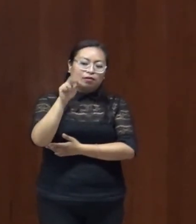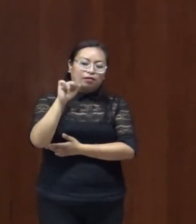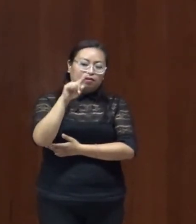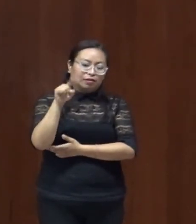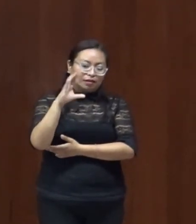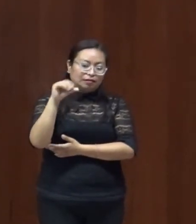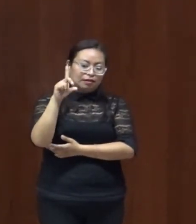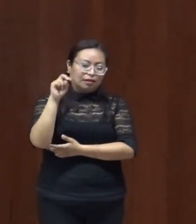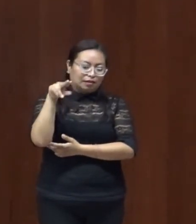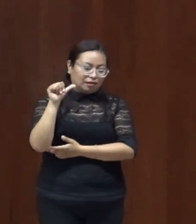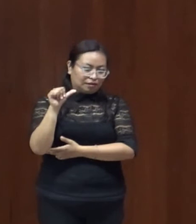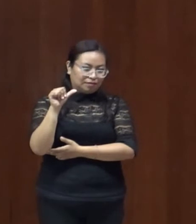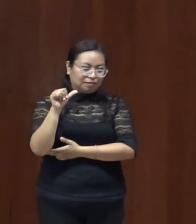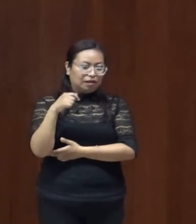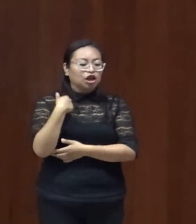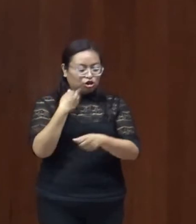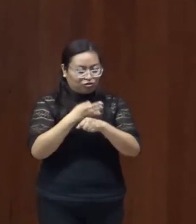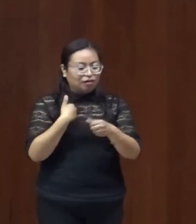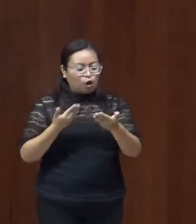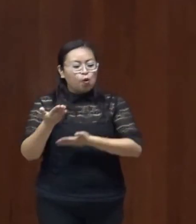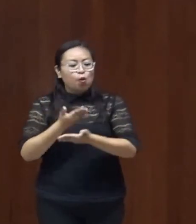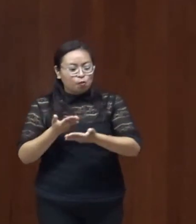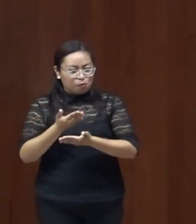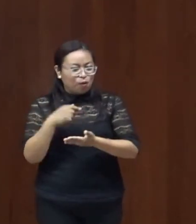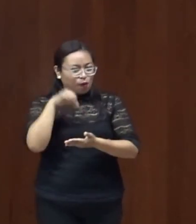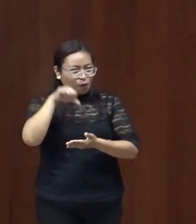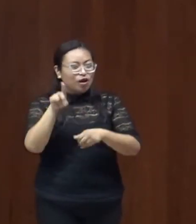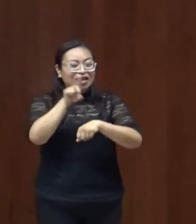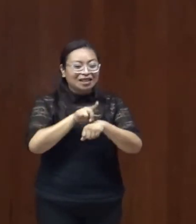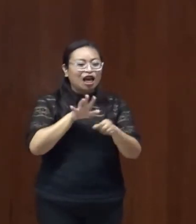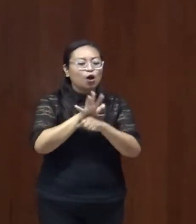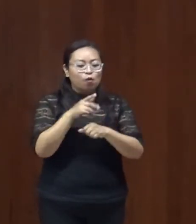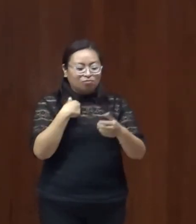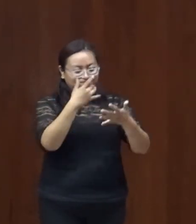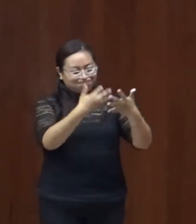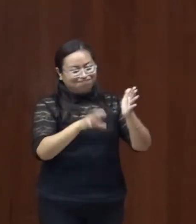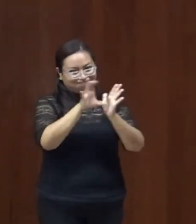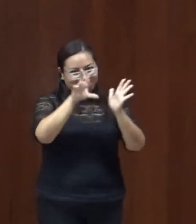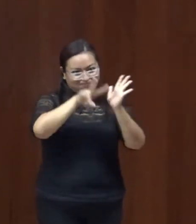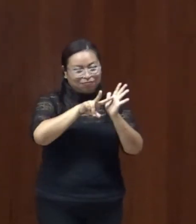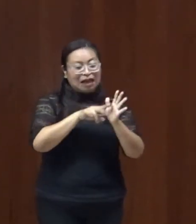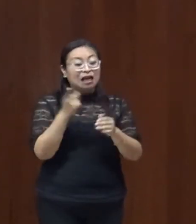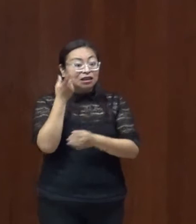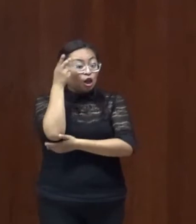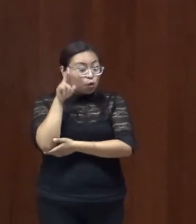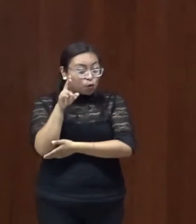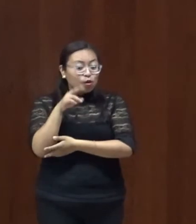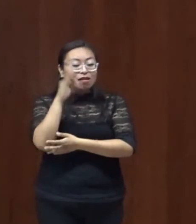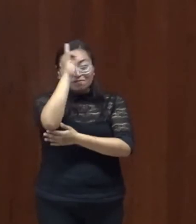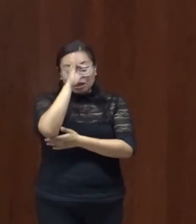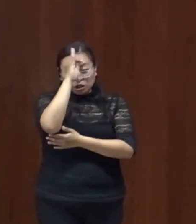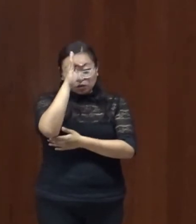brevemente el paso de su currícula ella es licenciada maestra y doctorante en pedagogía por la facultad de